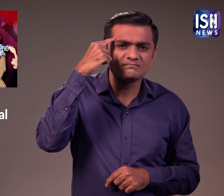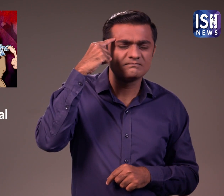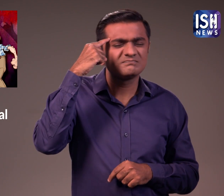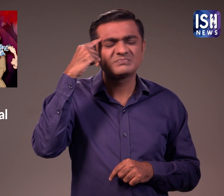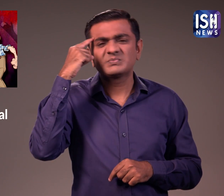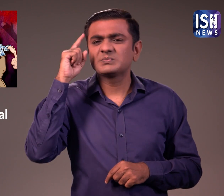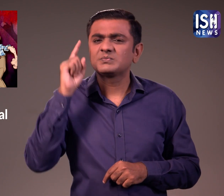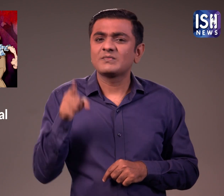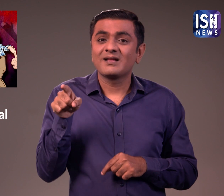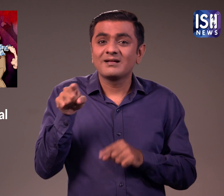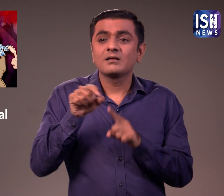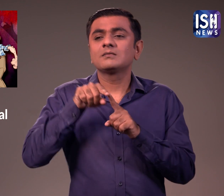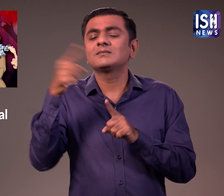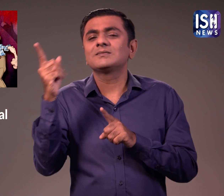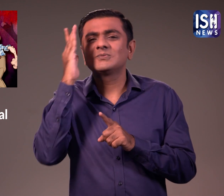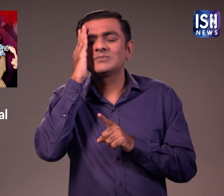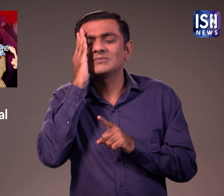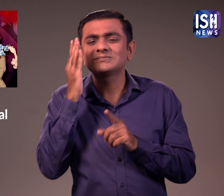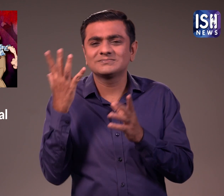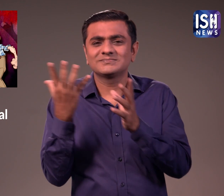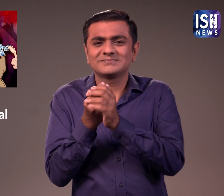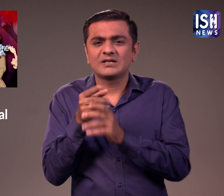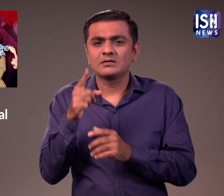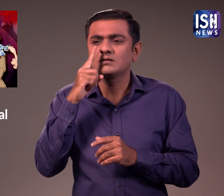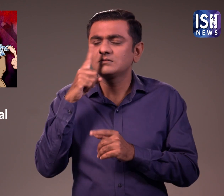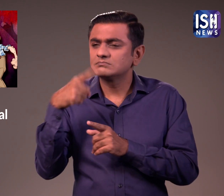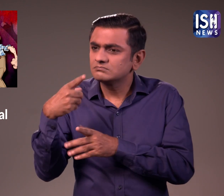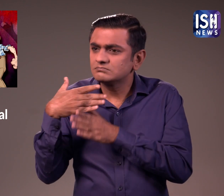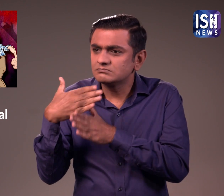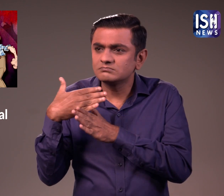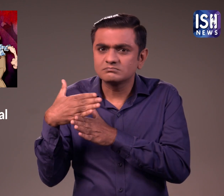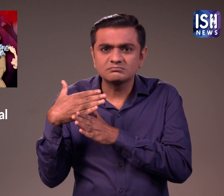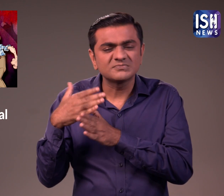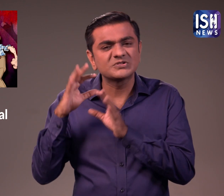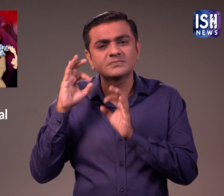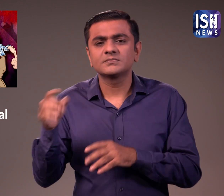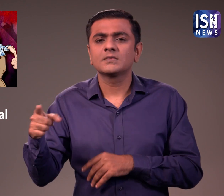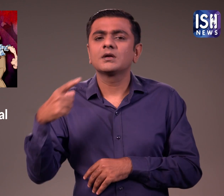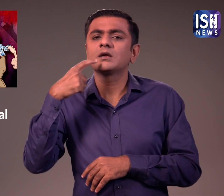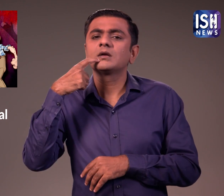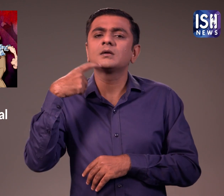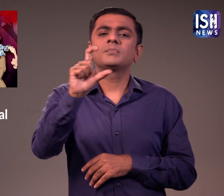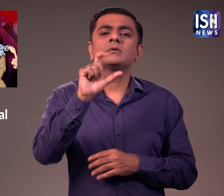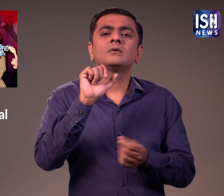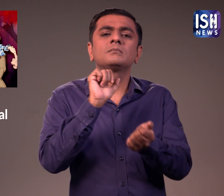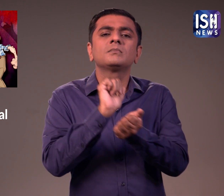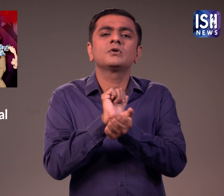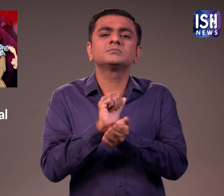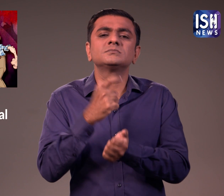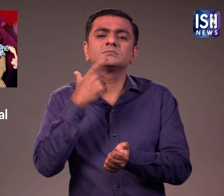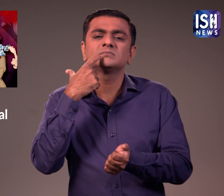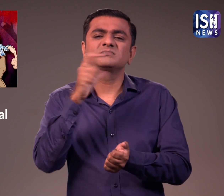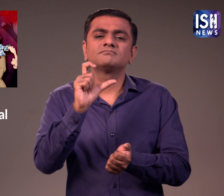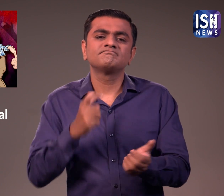बात में उसने इसे एक महिला के साथ साजा किया जिसने फिर बुड़े आदमी के खिलाफ शिकायत दर्ज कराई